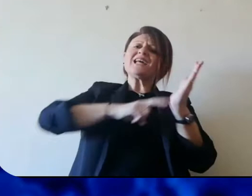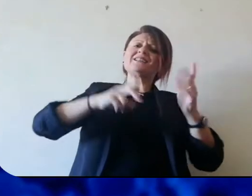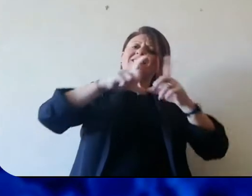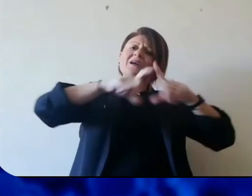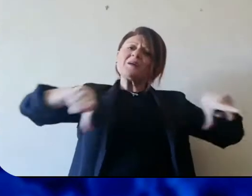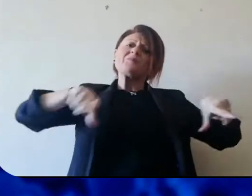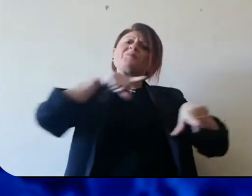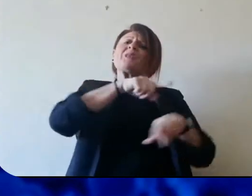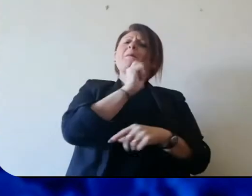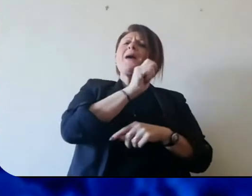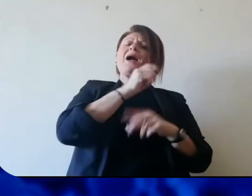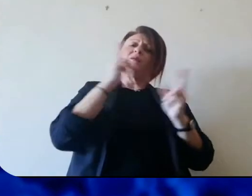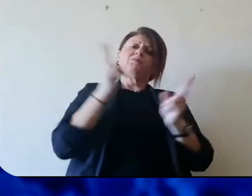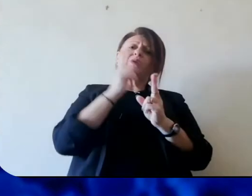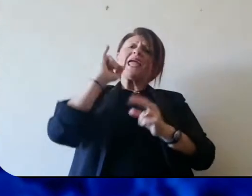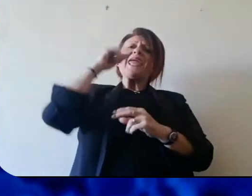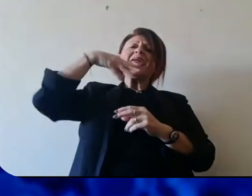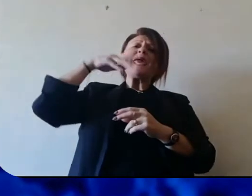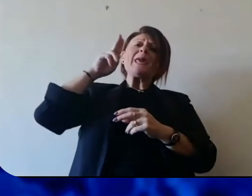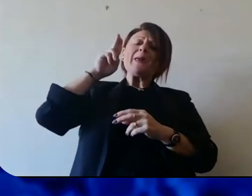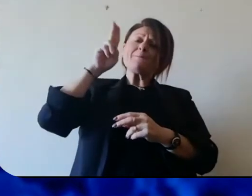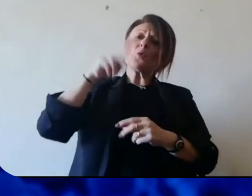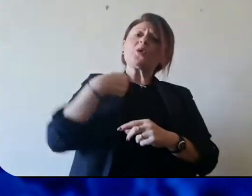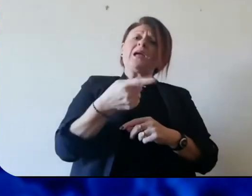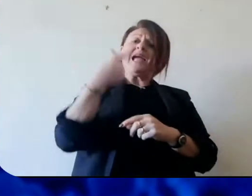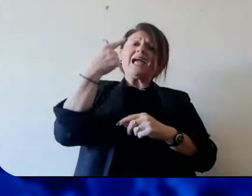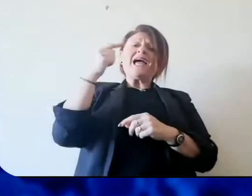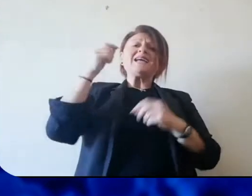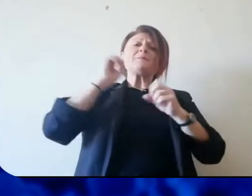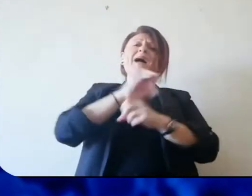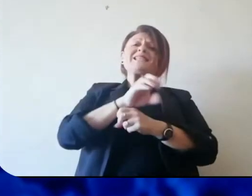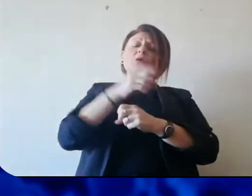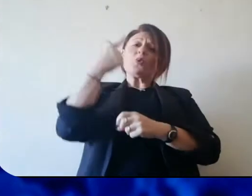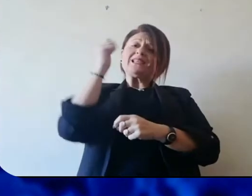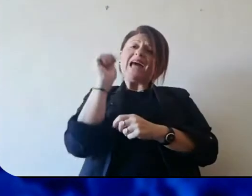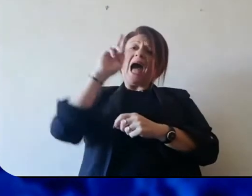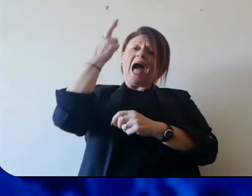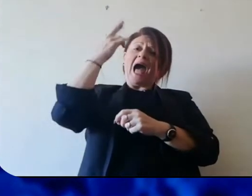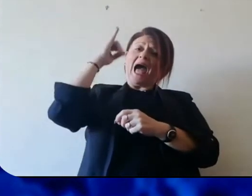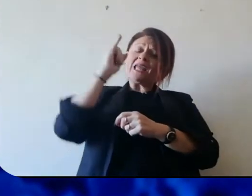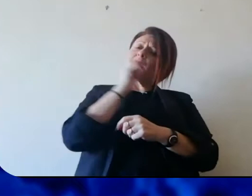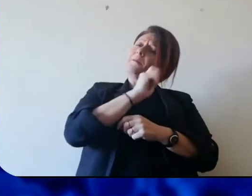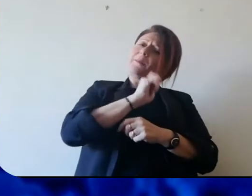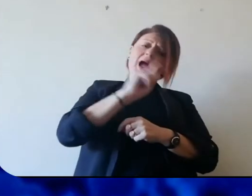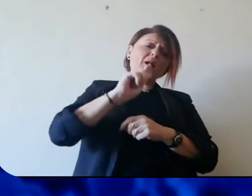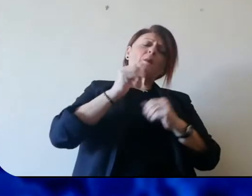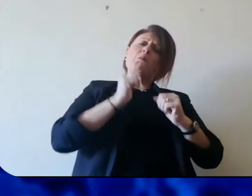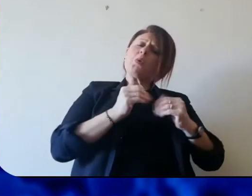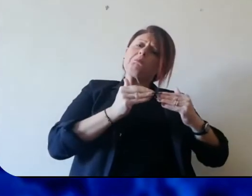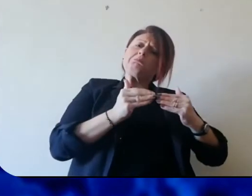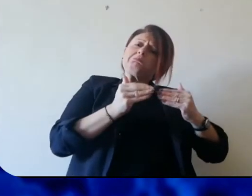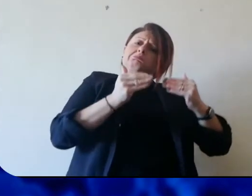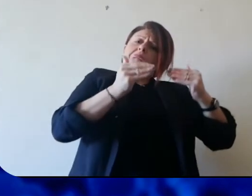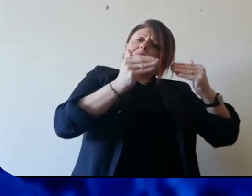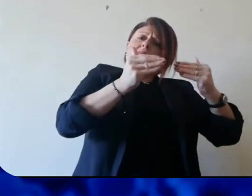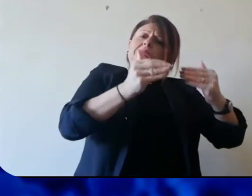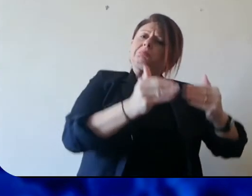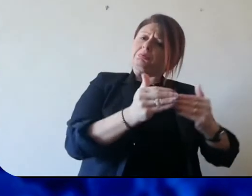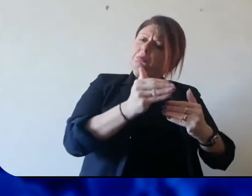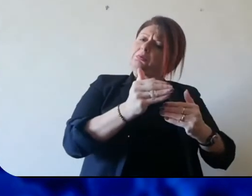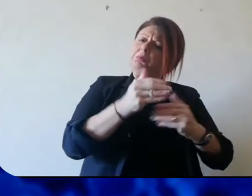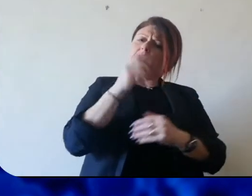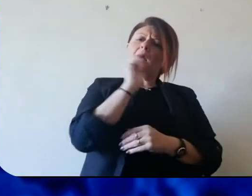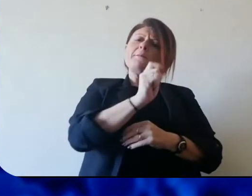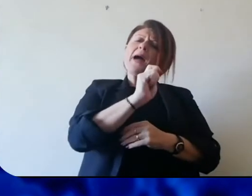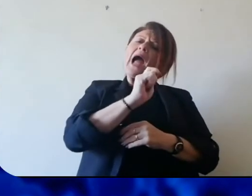locali alle scadenze previste, c la scadenza illidrico, scadenza latari, ci sarà la scadenza illimu nel mese di giugno, ma potranno